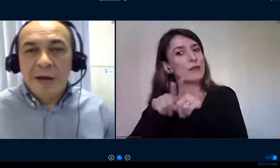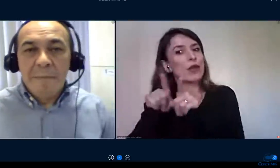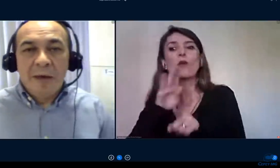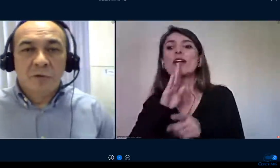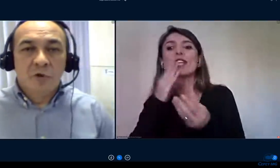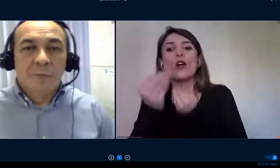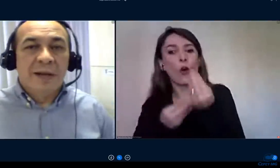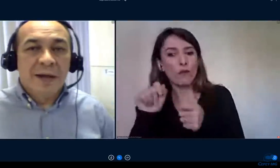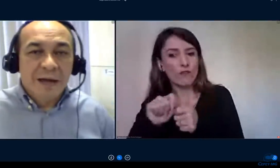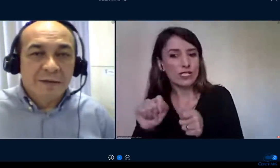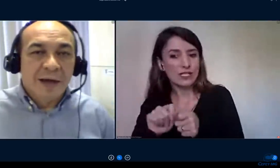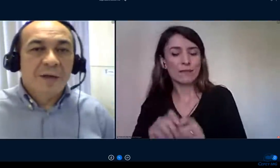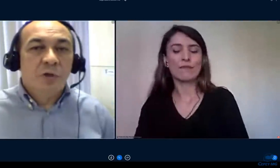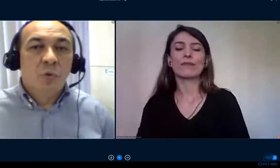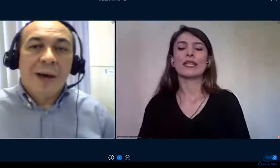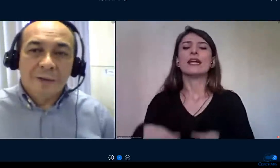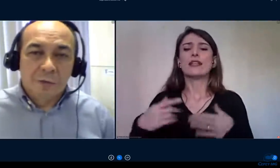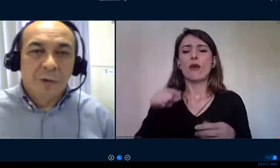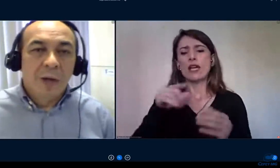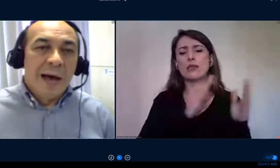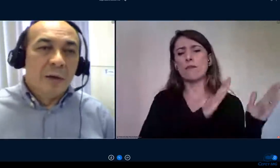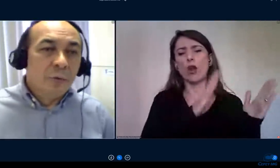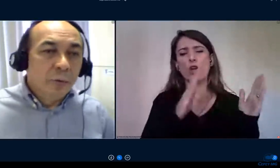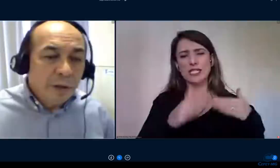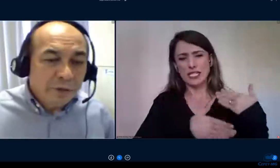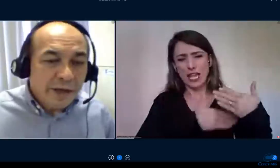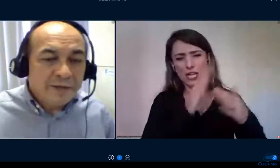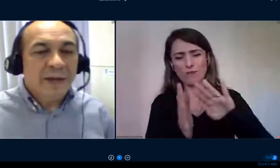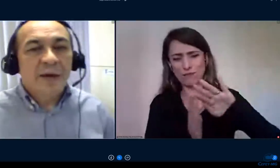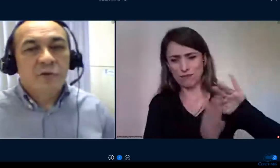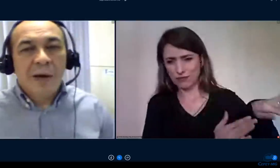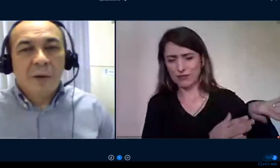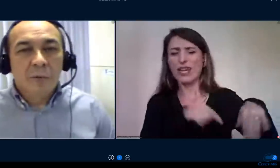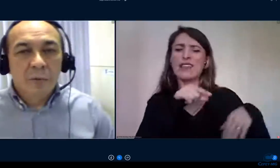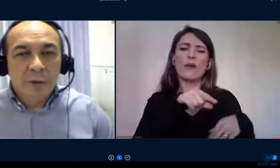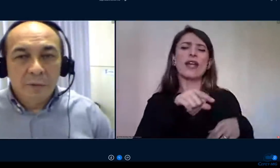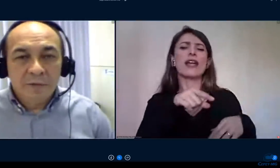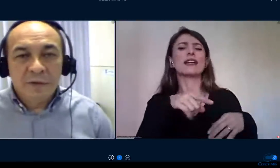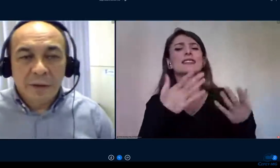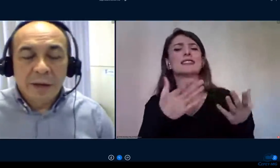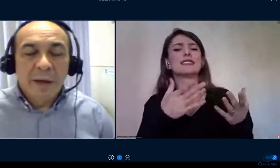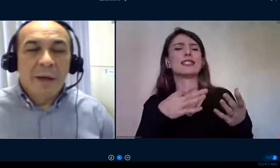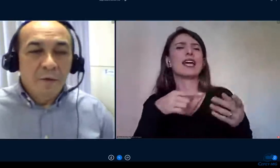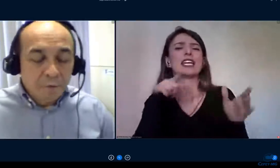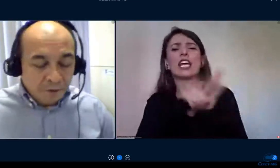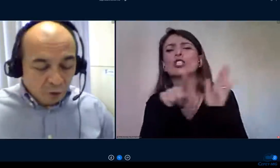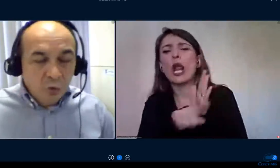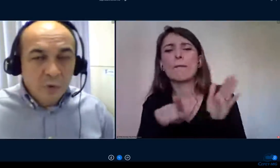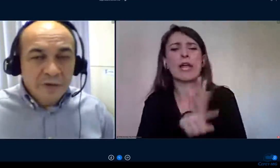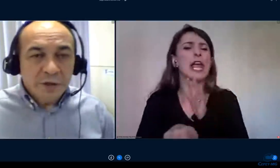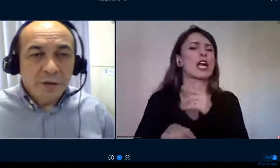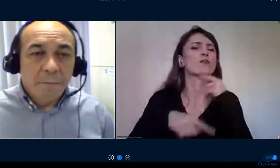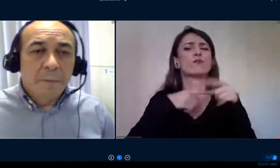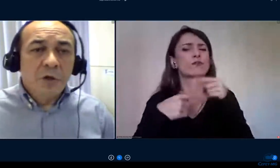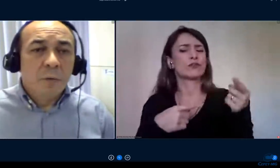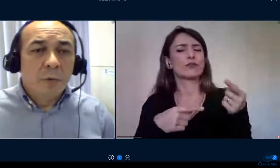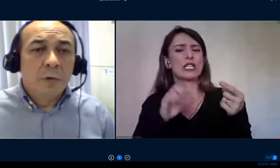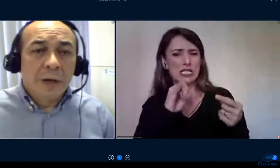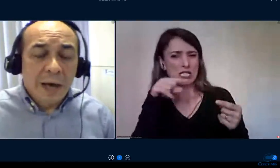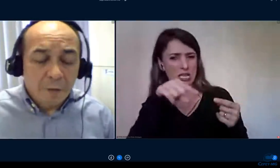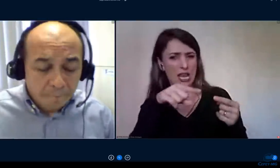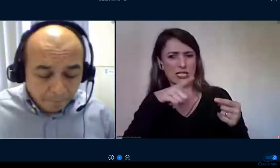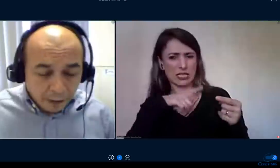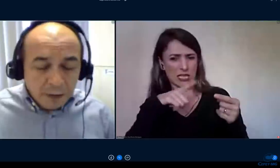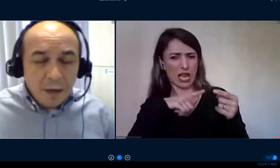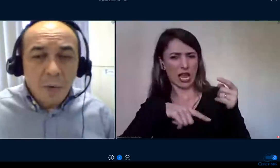os questionamentos sobre a legalidade do ato. Aluno que não tem acesso, aluno que não... Enfim, tudo isso a gente deixou